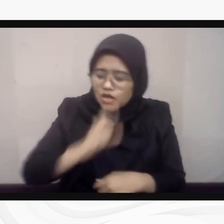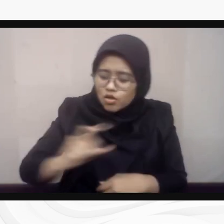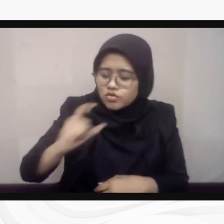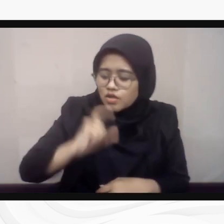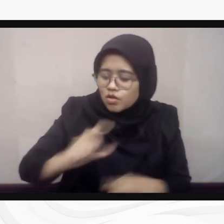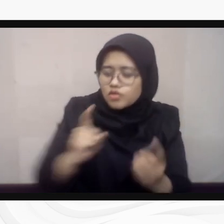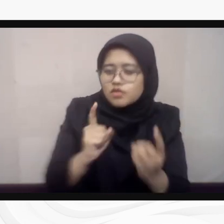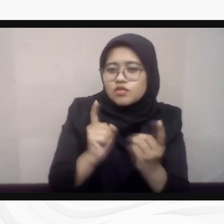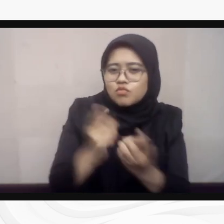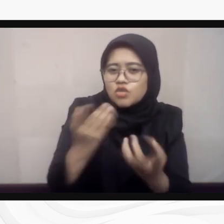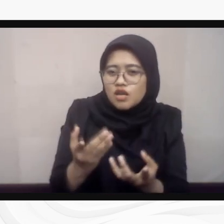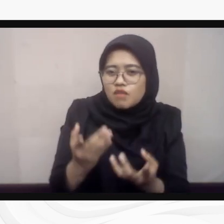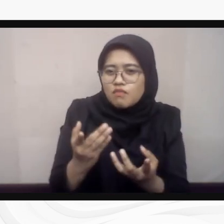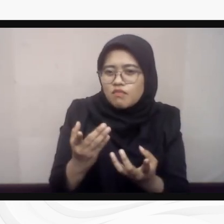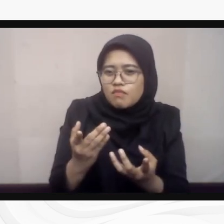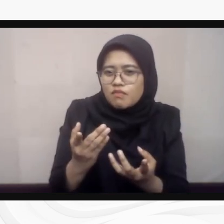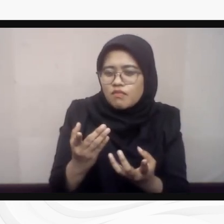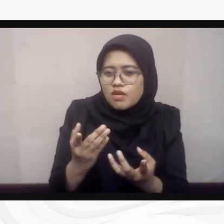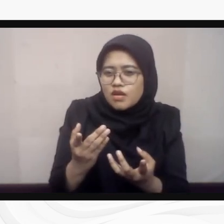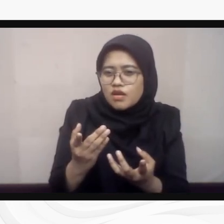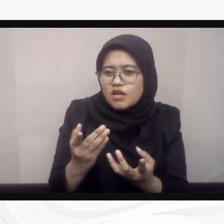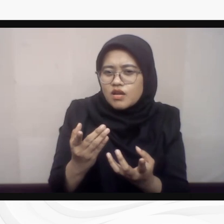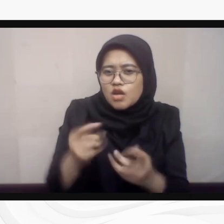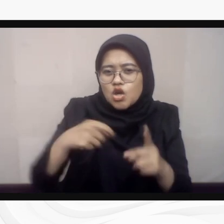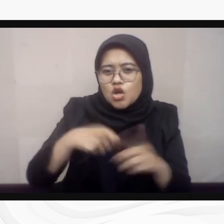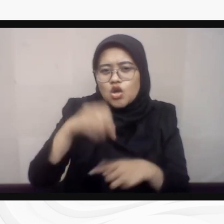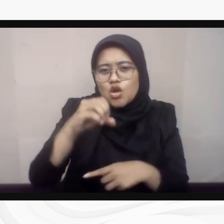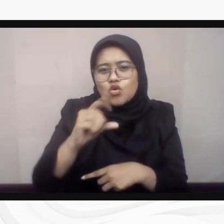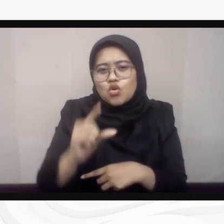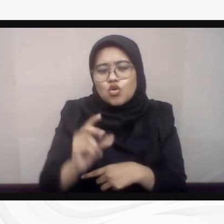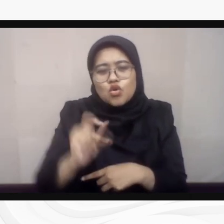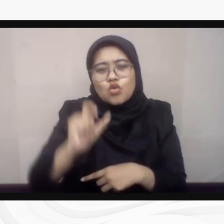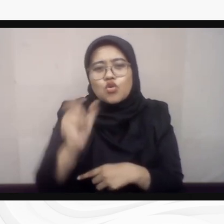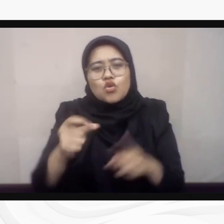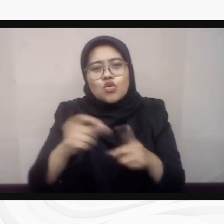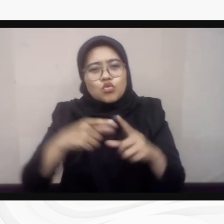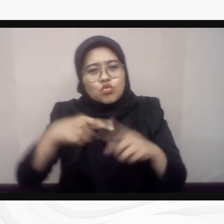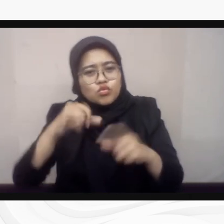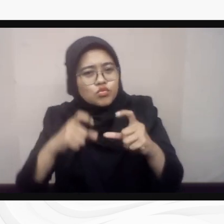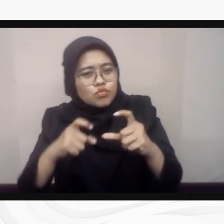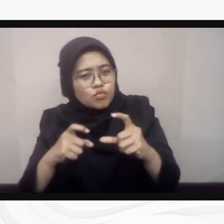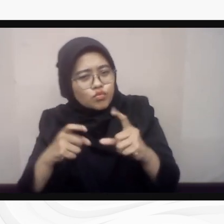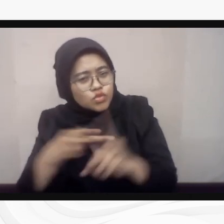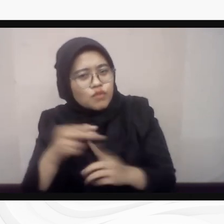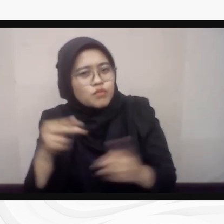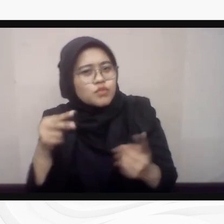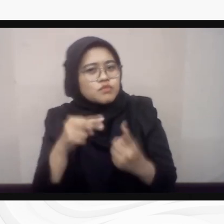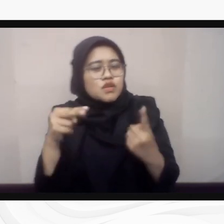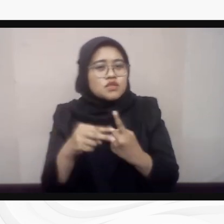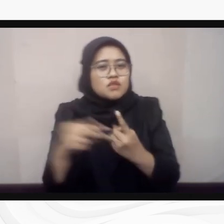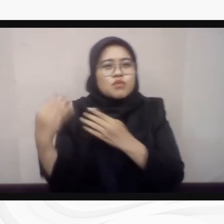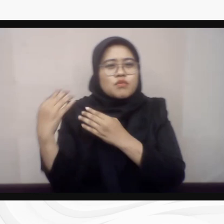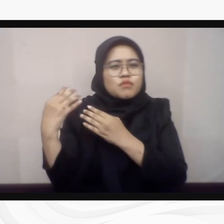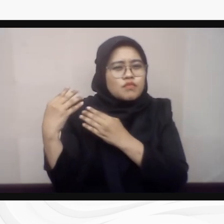rekan jejak koruptif. Perspektif dan keperpihakan kepada kelompok rentan dan marginal seperti defable atau